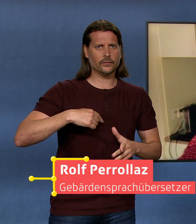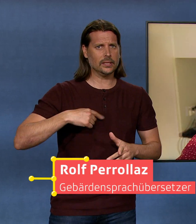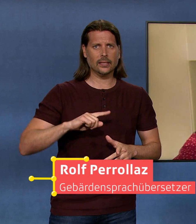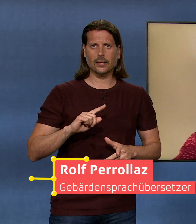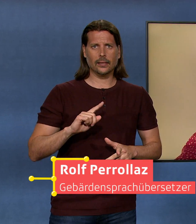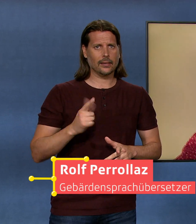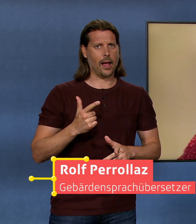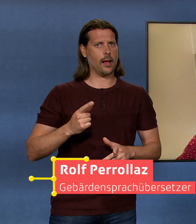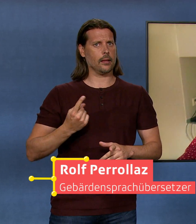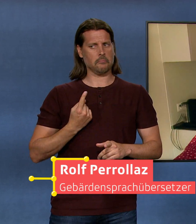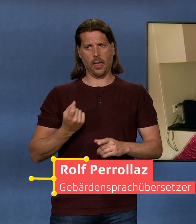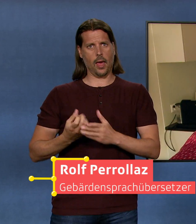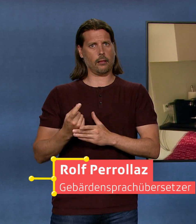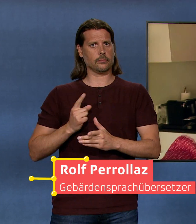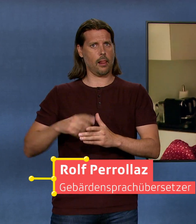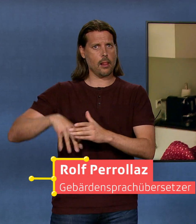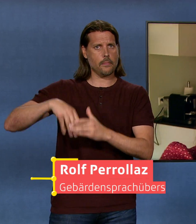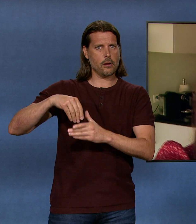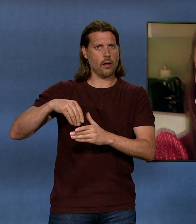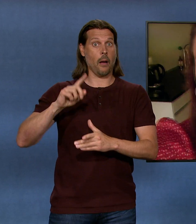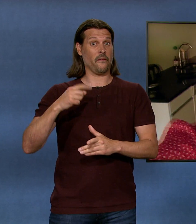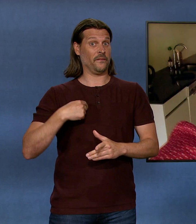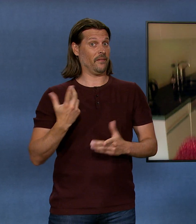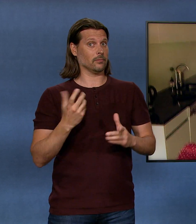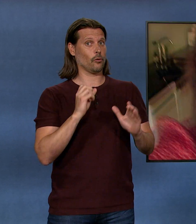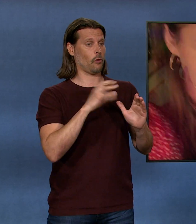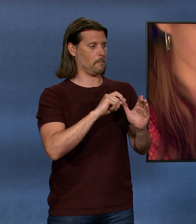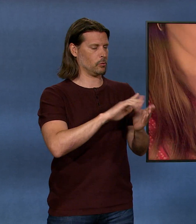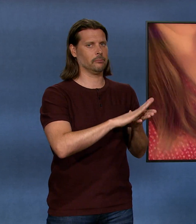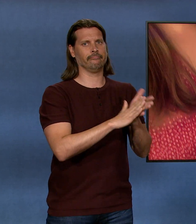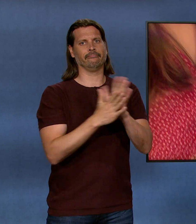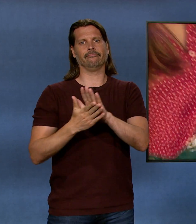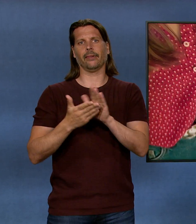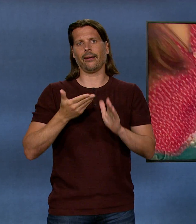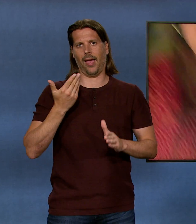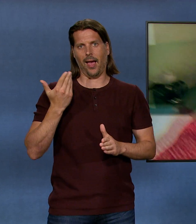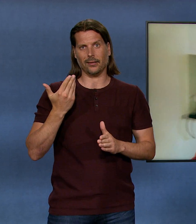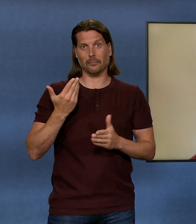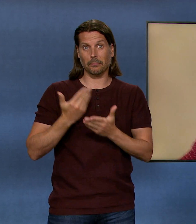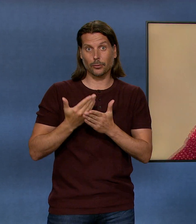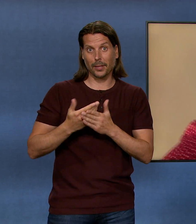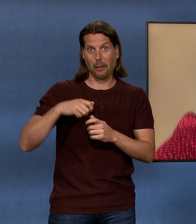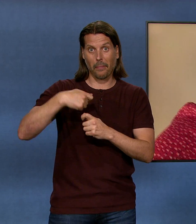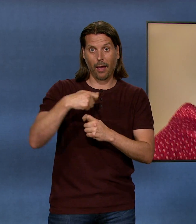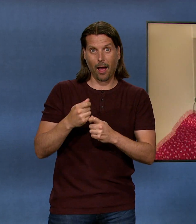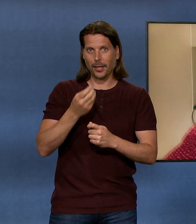Erdgas, dafür aber Gas aus Kompost, also z.B. den inneren Bananenschalen, die du wegschmeissst.